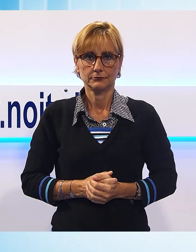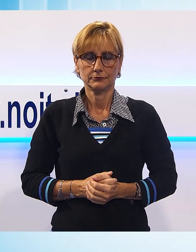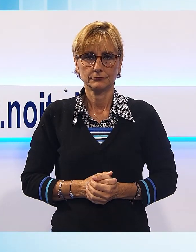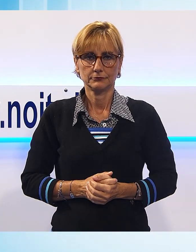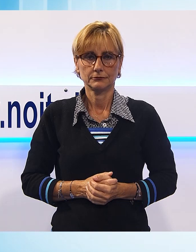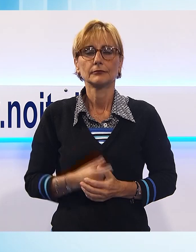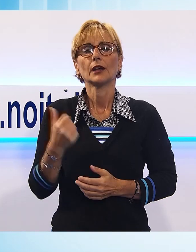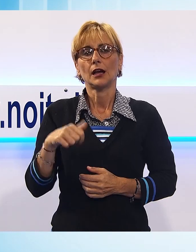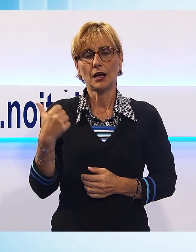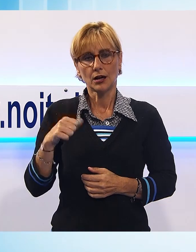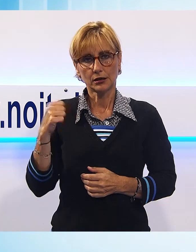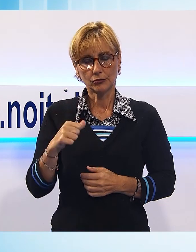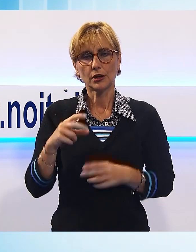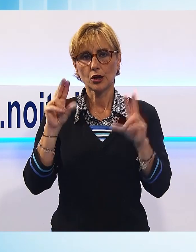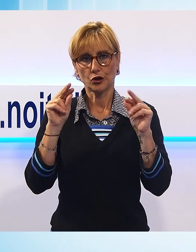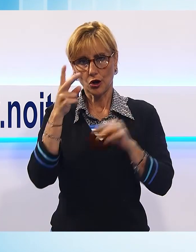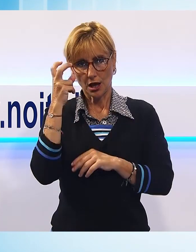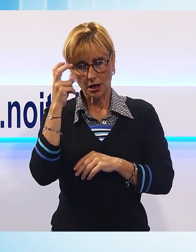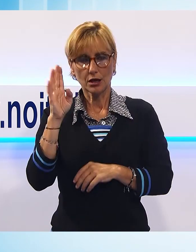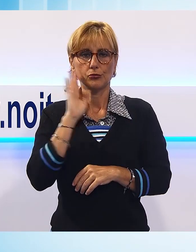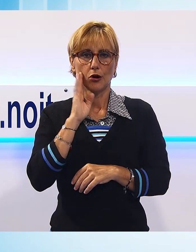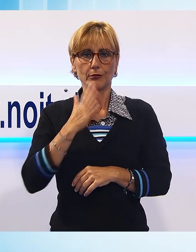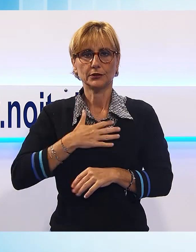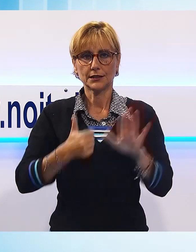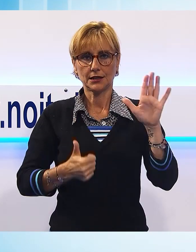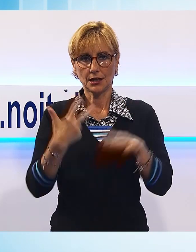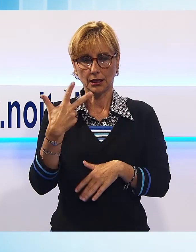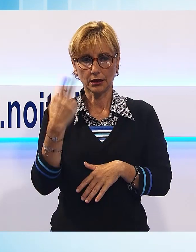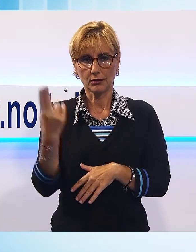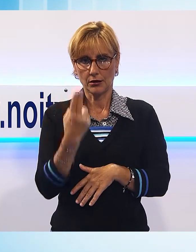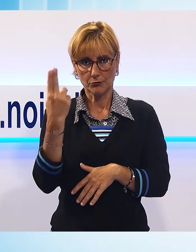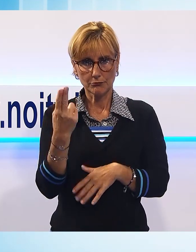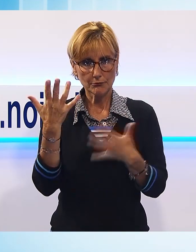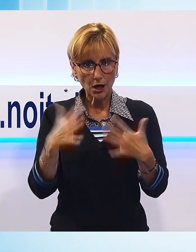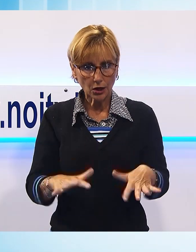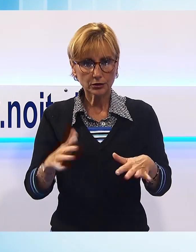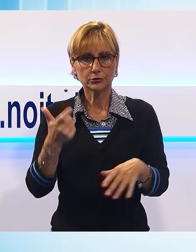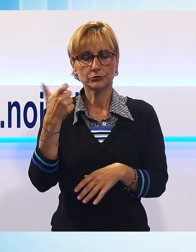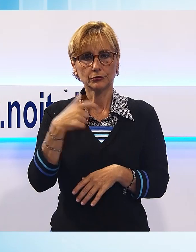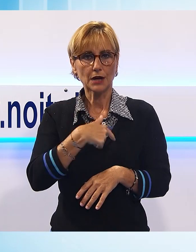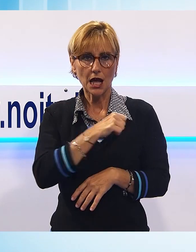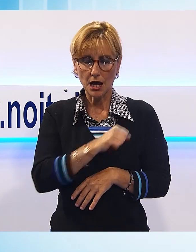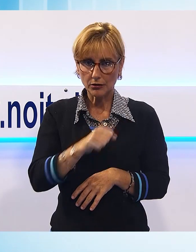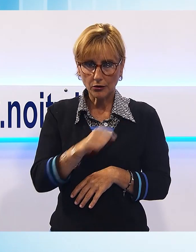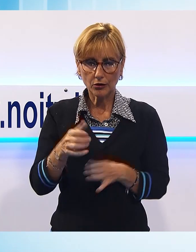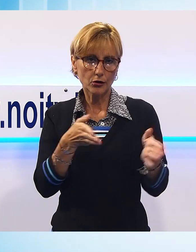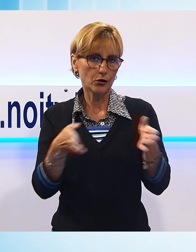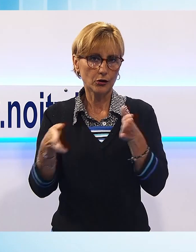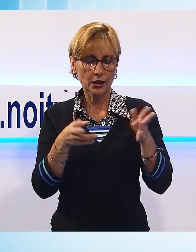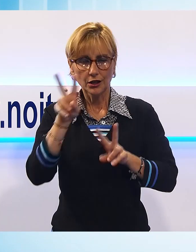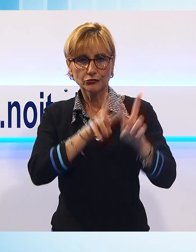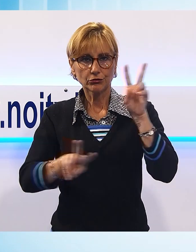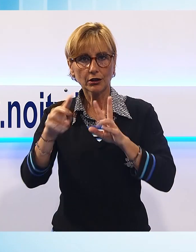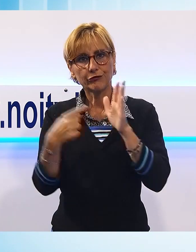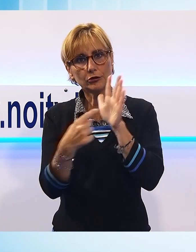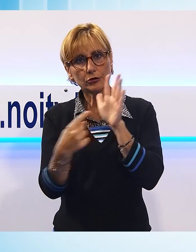Sempre per quanto riguarda la cronaca, un uomo di 63 anni è morto dopo essere stato colto da un malore mentre stava cercando funghi